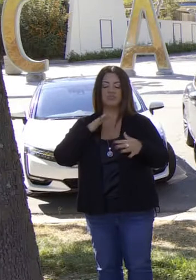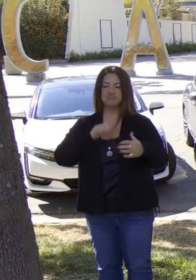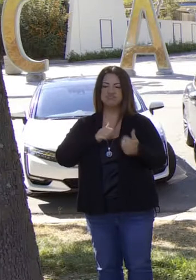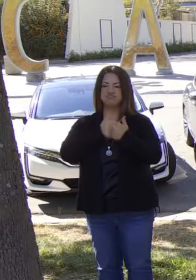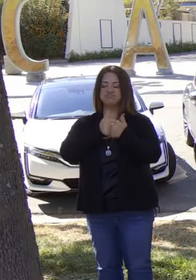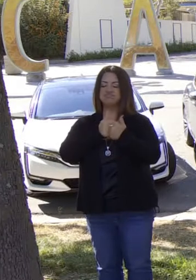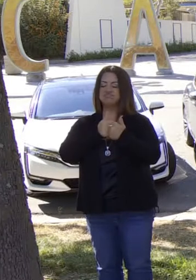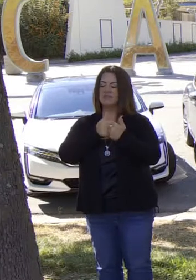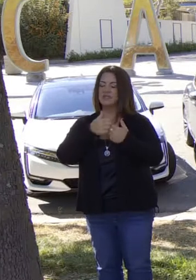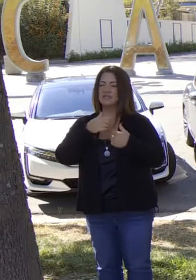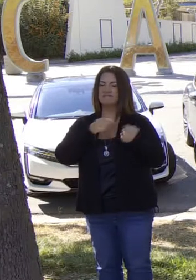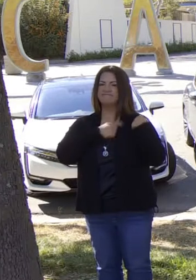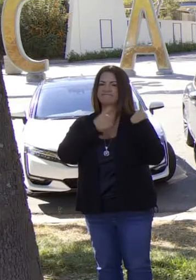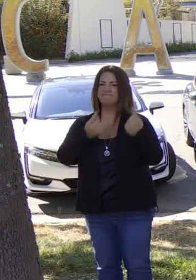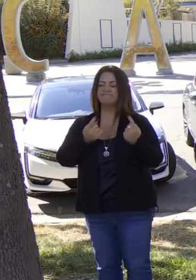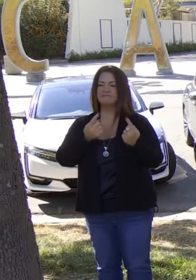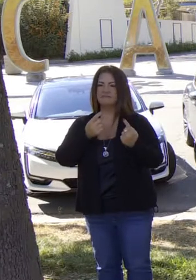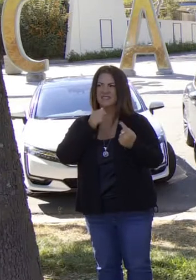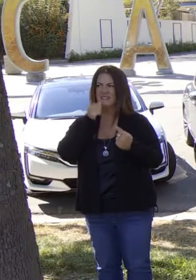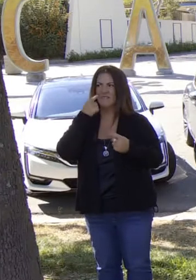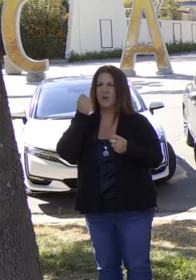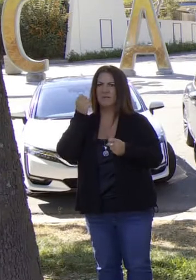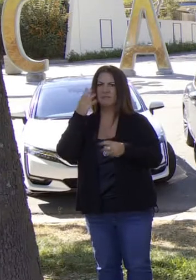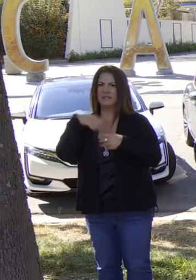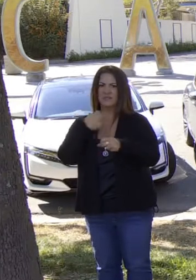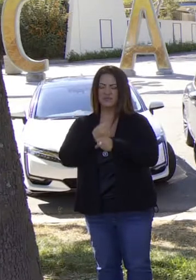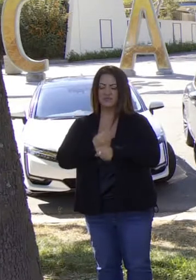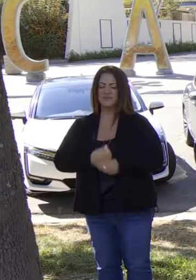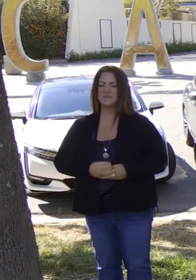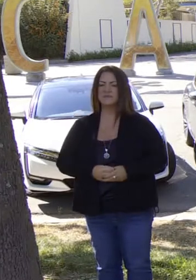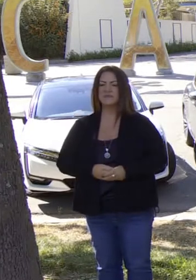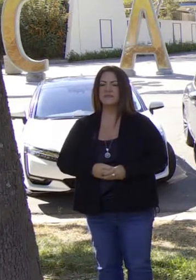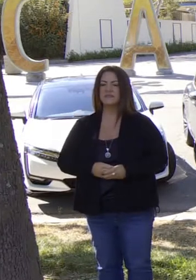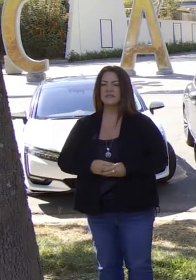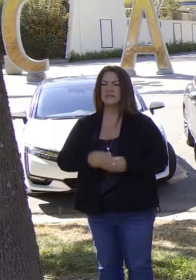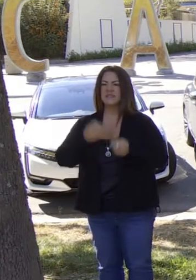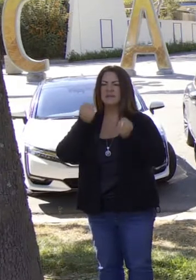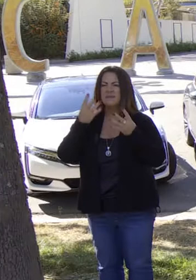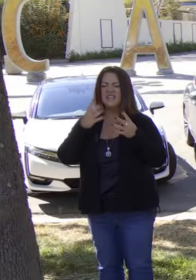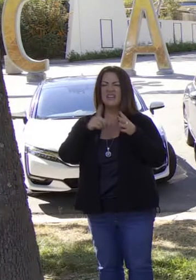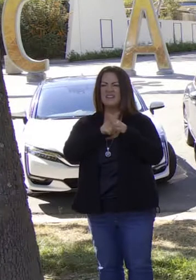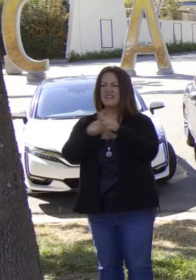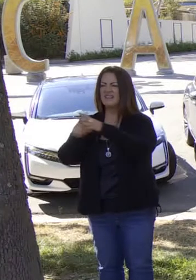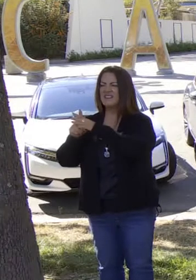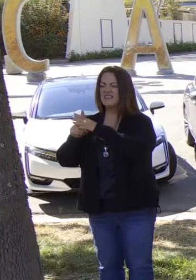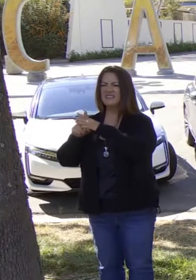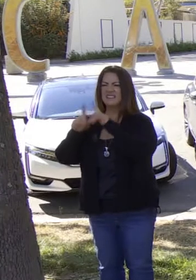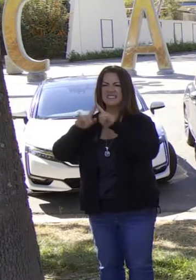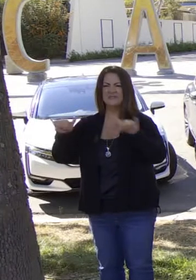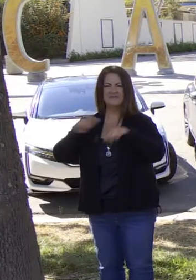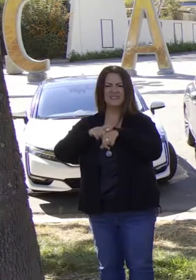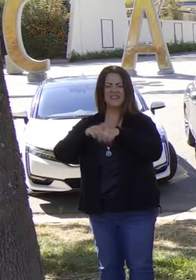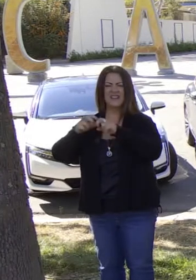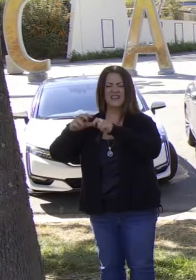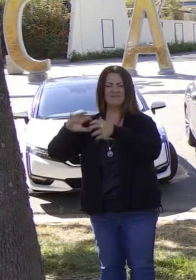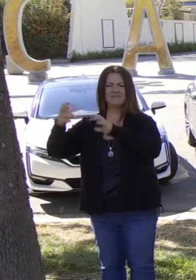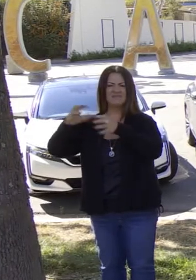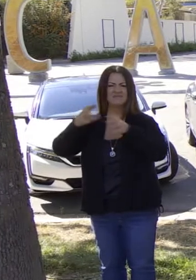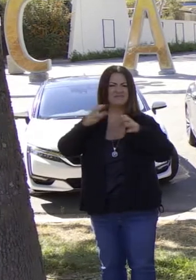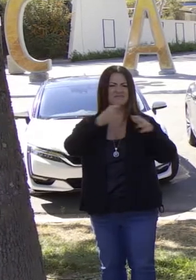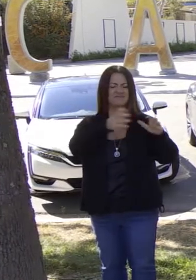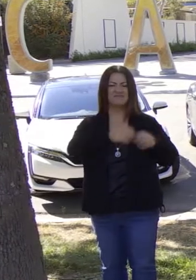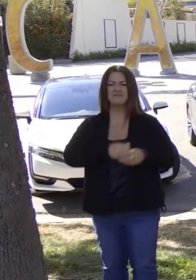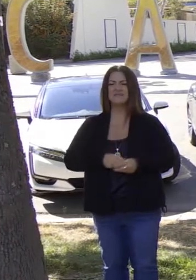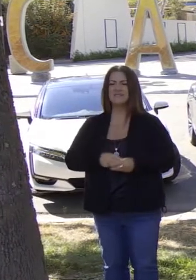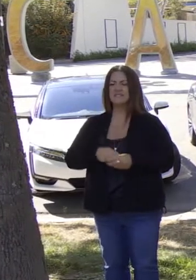como estado de formas como francamente no habíamos hecho antes. De todas las crisis simultáneas que enfrentamos actualmente como